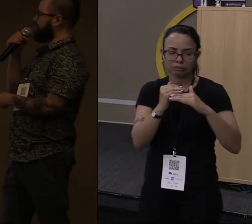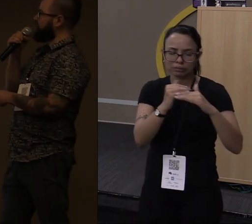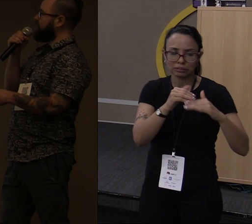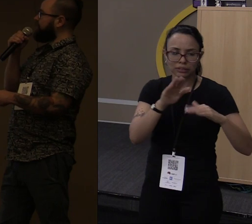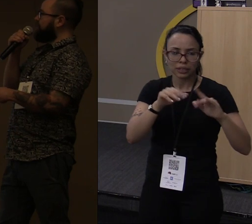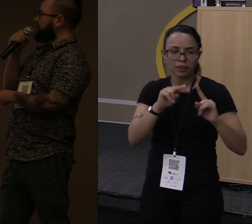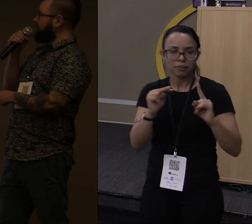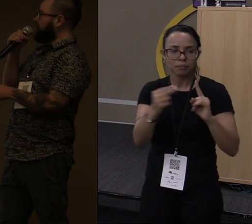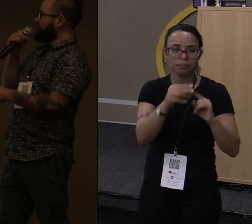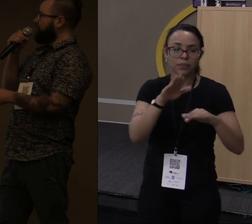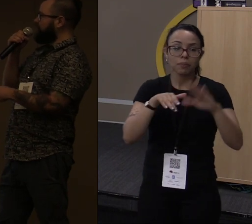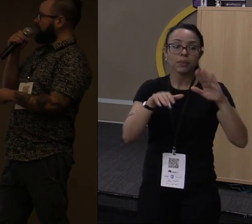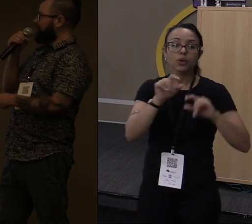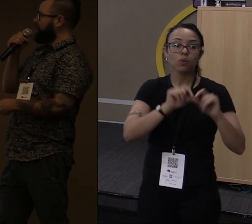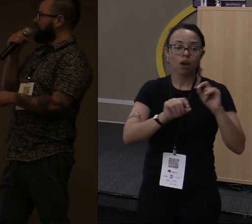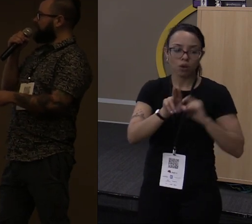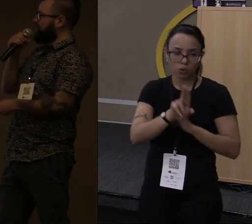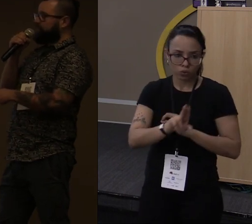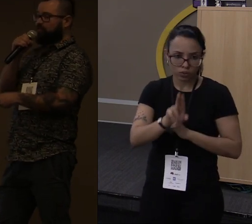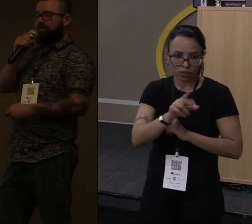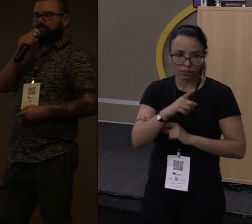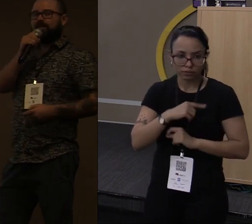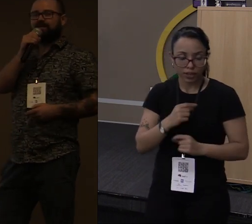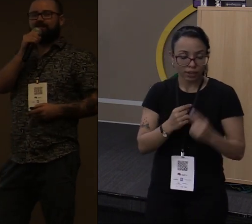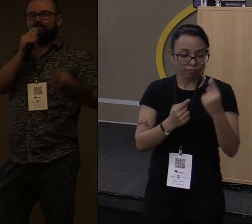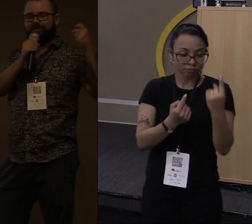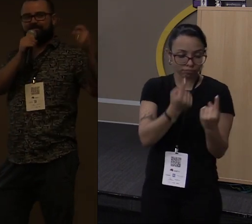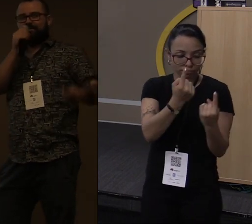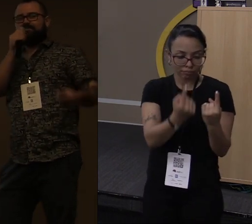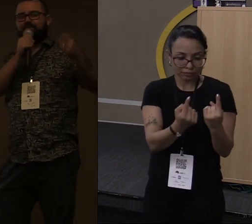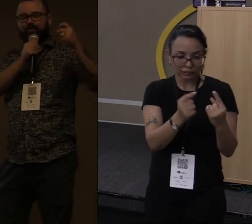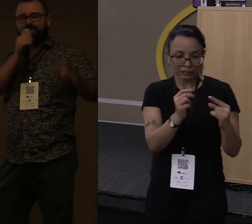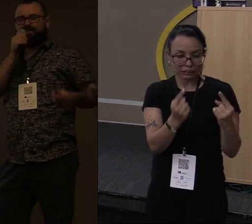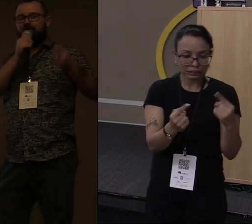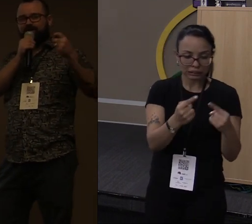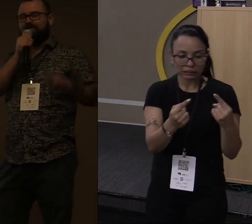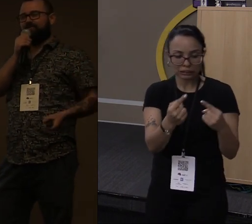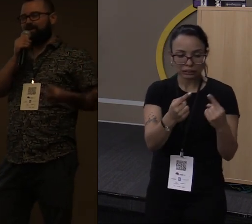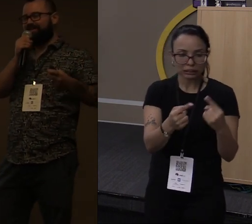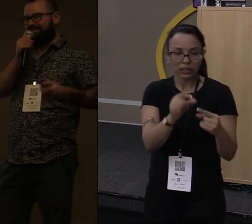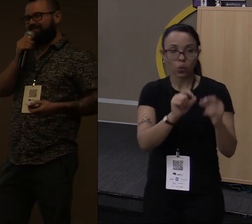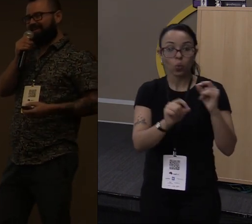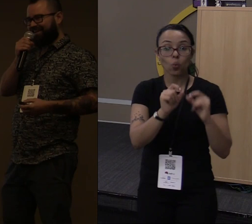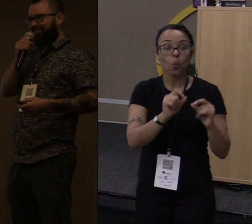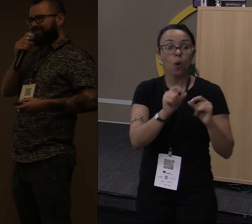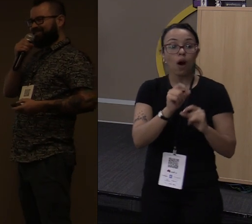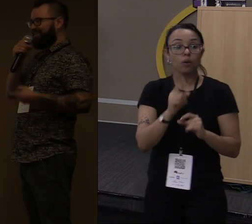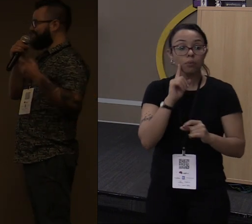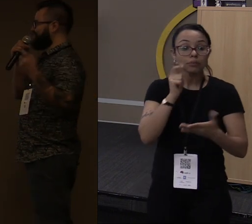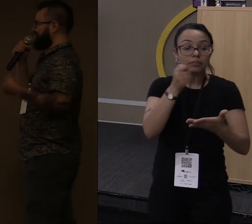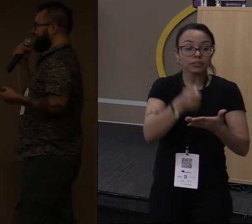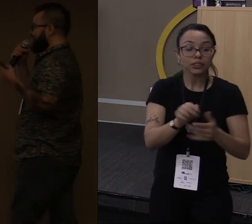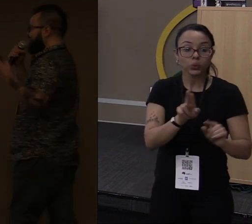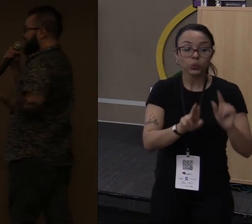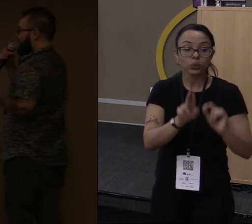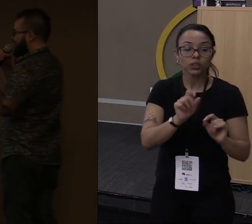Ou seja, você tem duas coisas querendo bater no mesmo martelo, e eles têm que sincronizar a hora que eles vão bater nesse martelo.